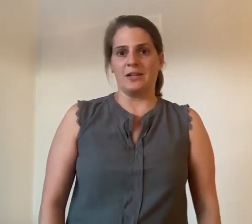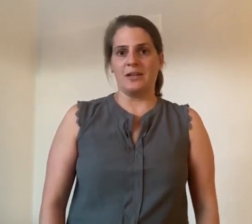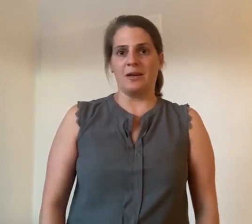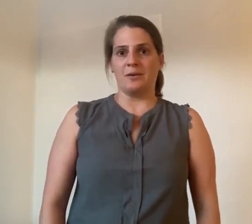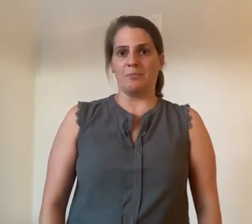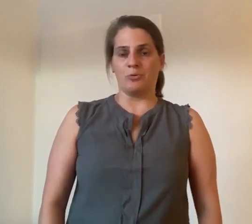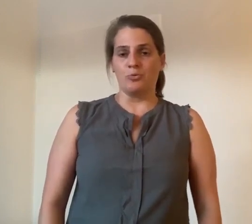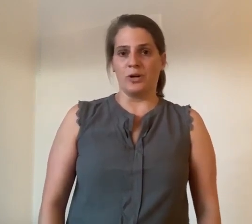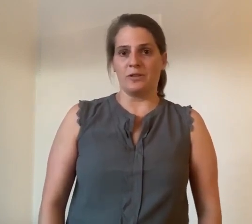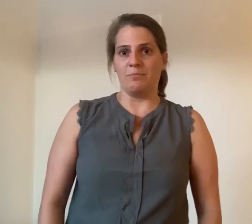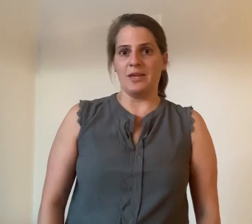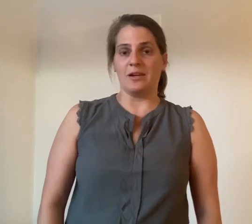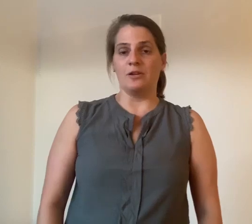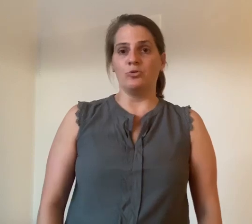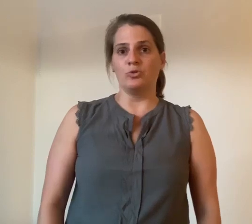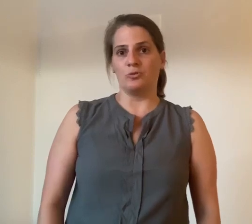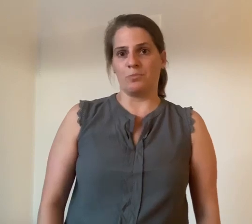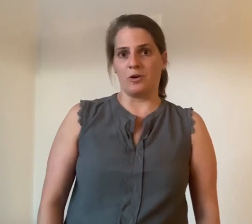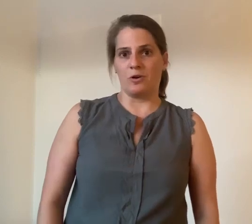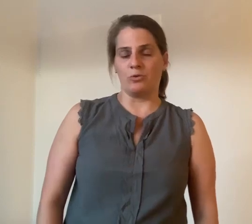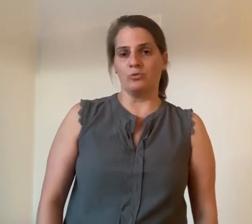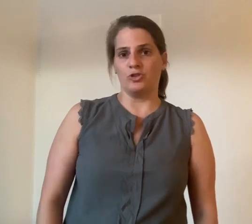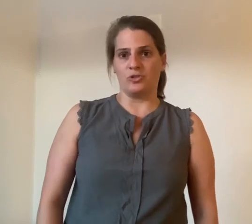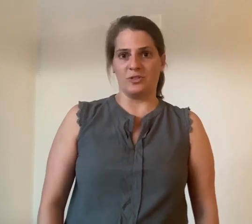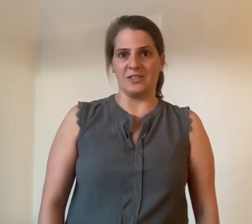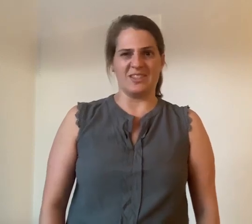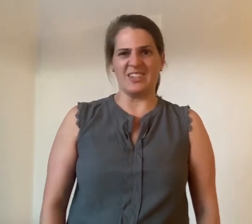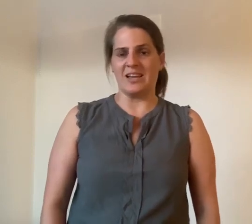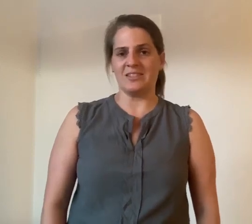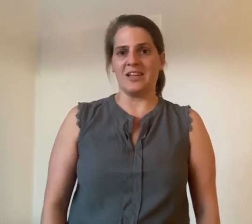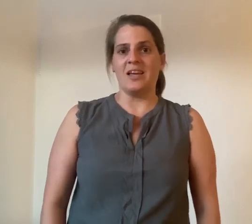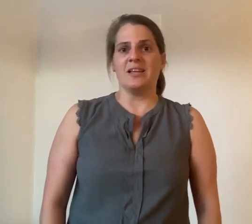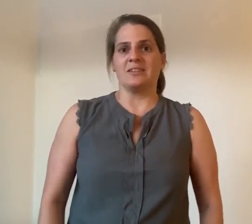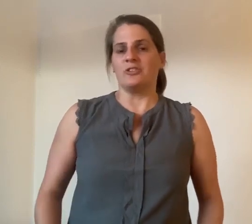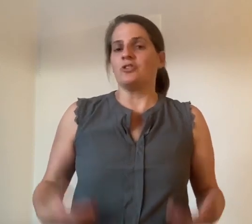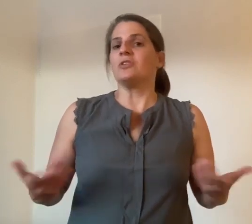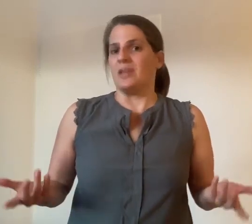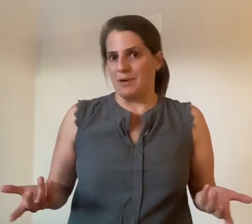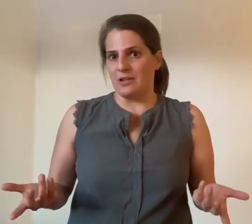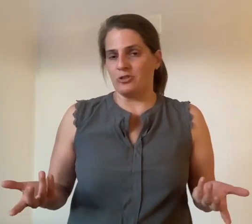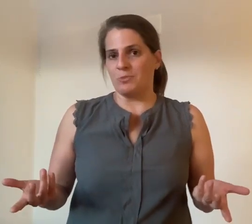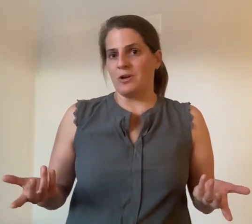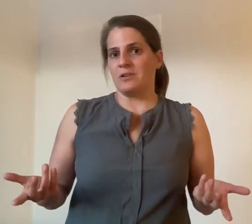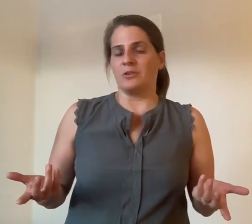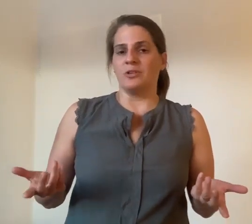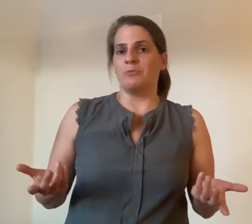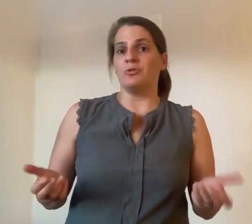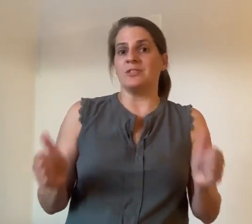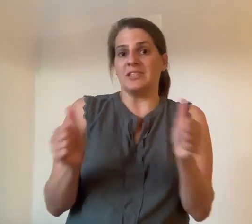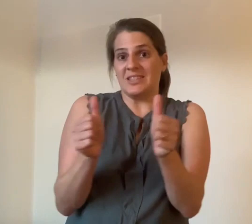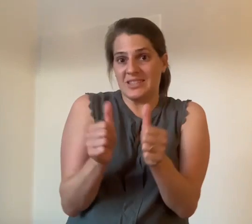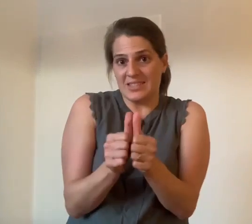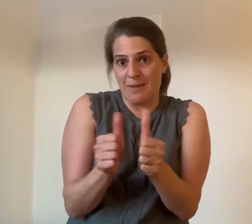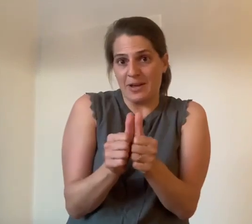brauchen wir Lautsprache unterstützend. heißt, das ist nicht Gebärdensprache, sondern wir benutzen sie zusammen